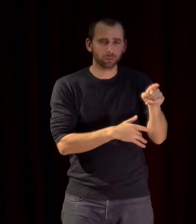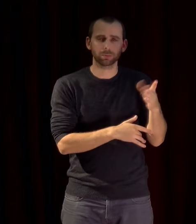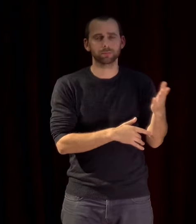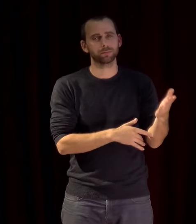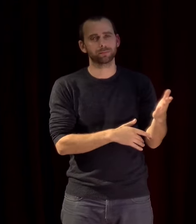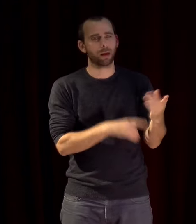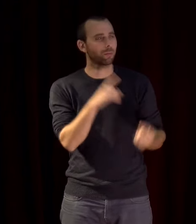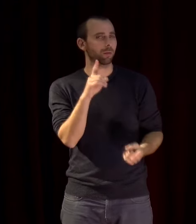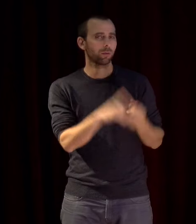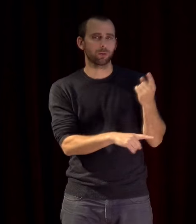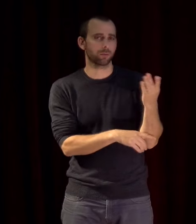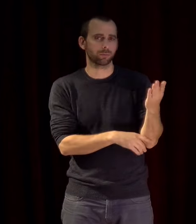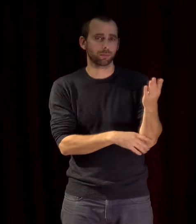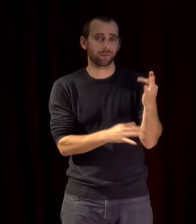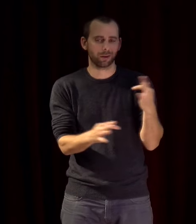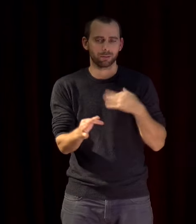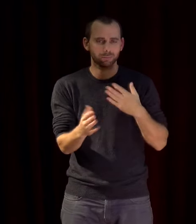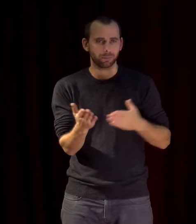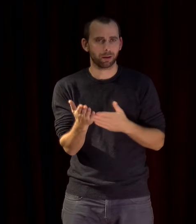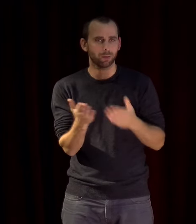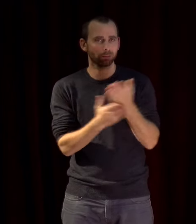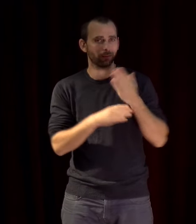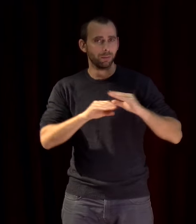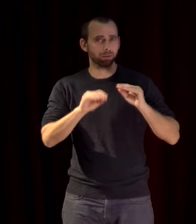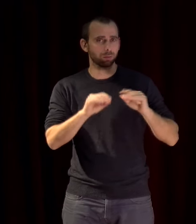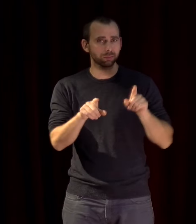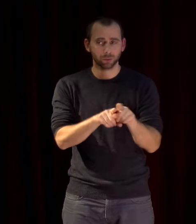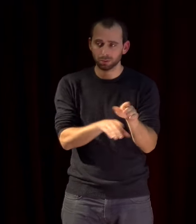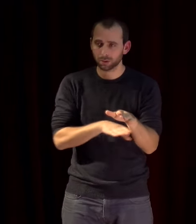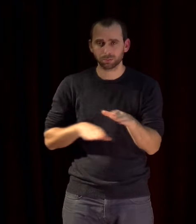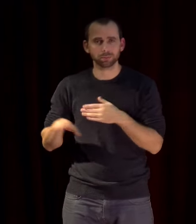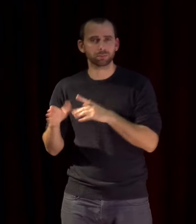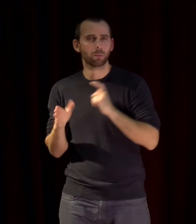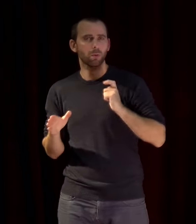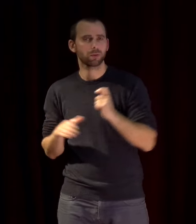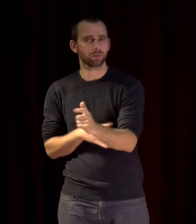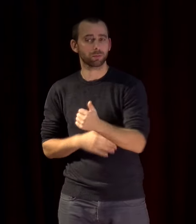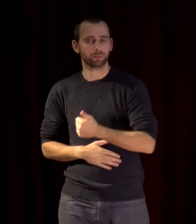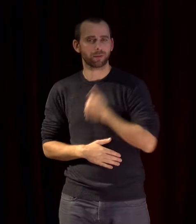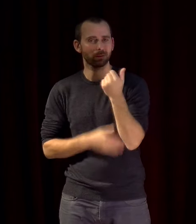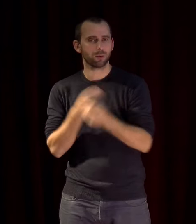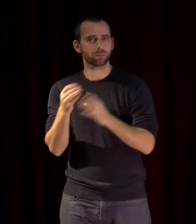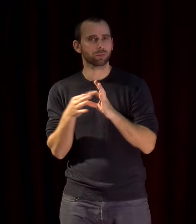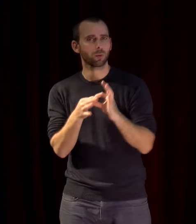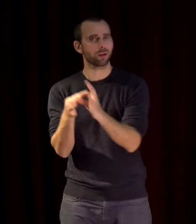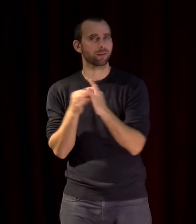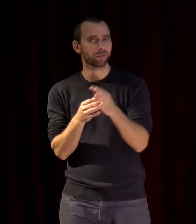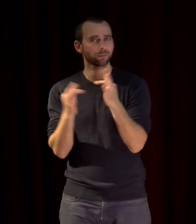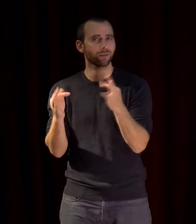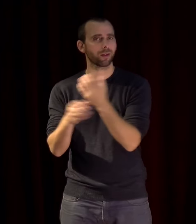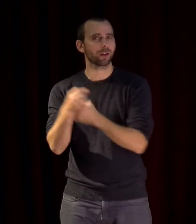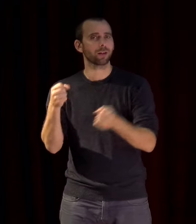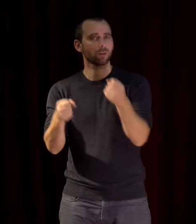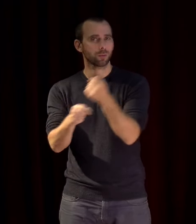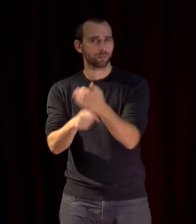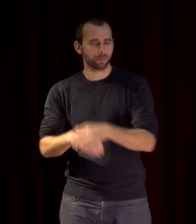formation comme dans les processus individuels et collectifs de création plus encore la